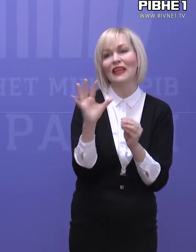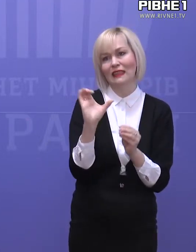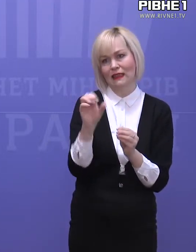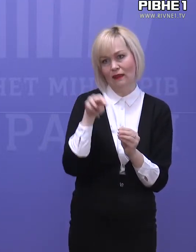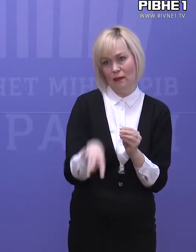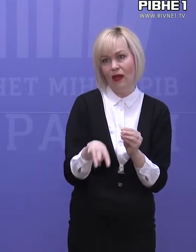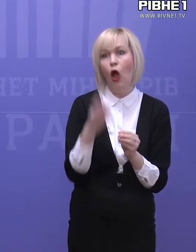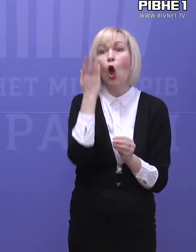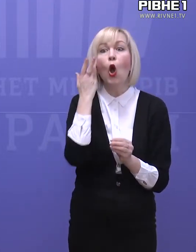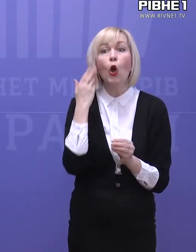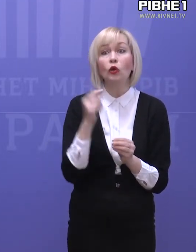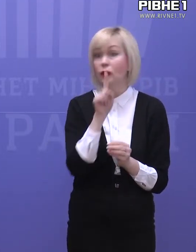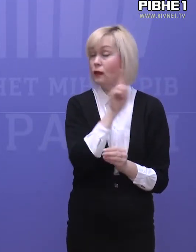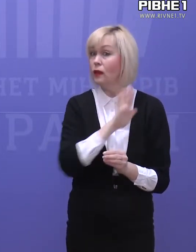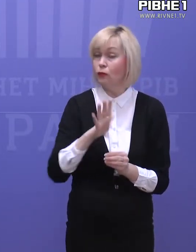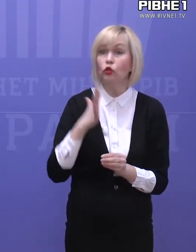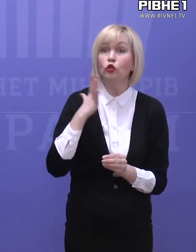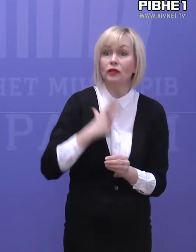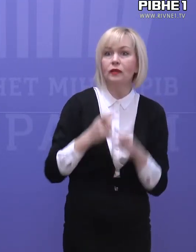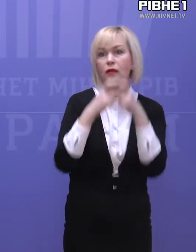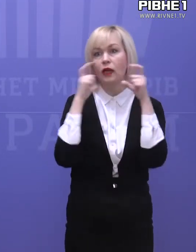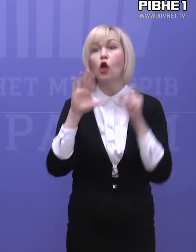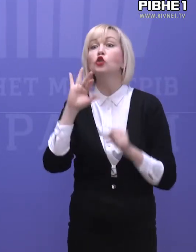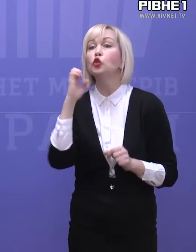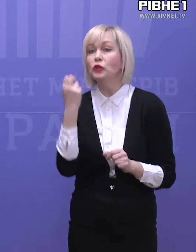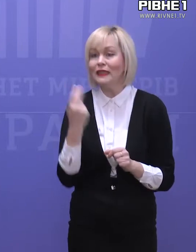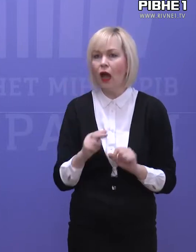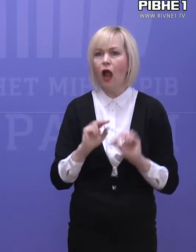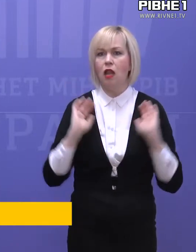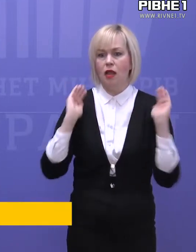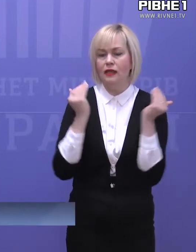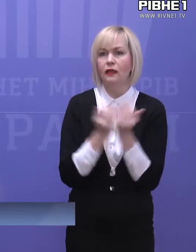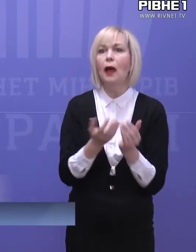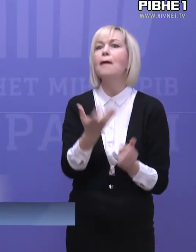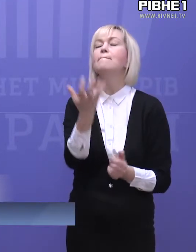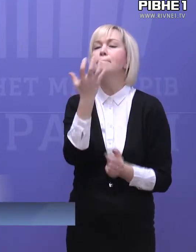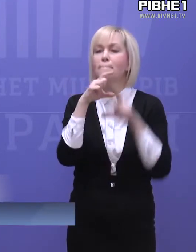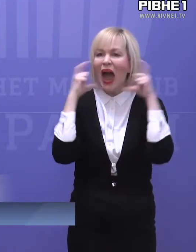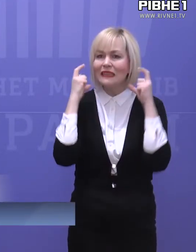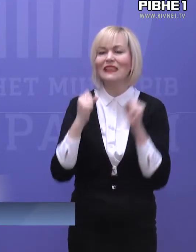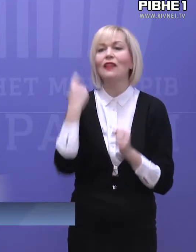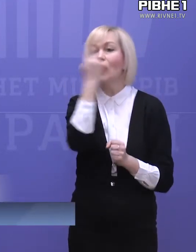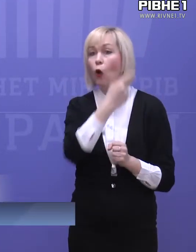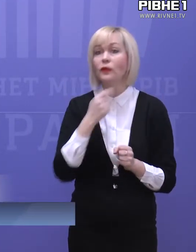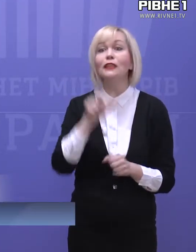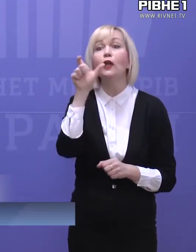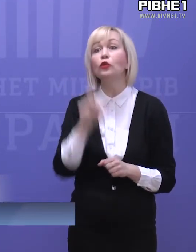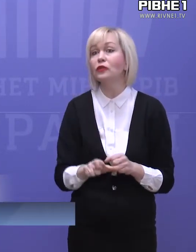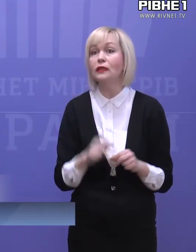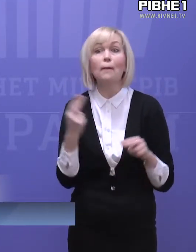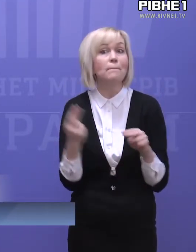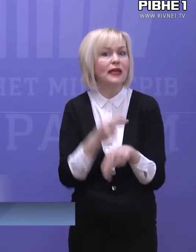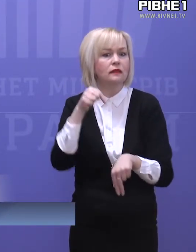Тому, коли не будуть дотримуватись інші вимоги, наприклад, соціальної ізоляції, маска на обличчі людини, яка ще, можливо, без